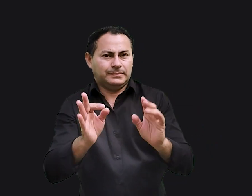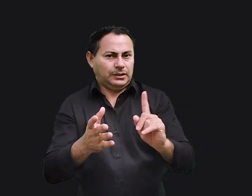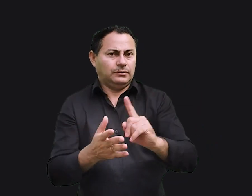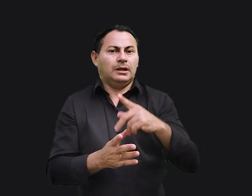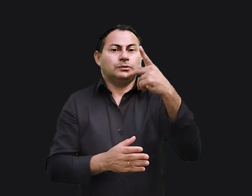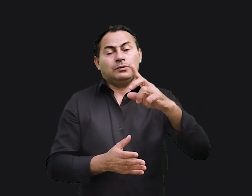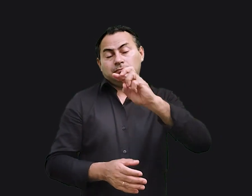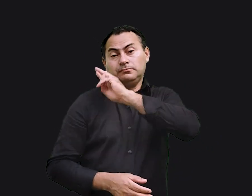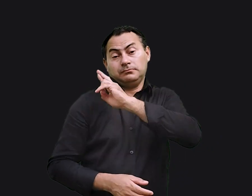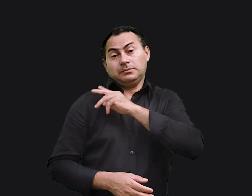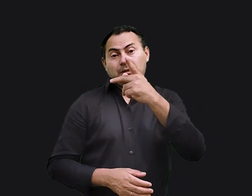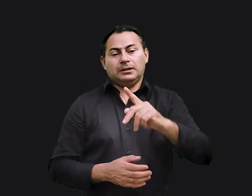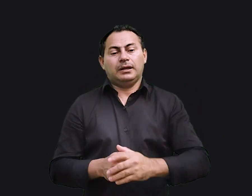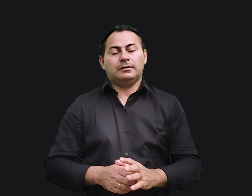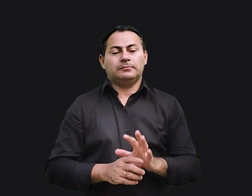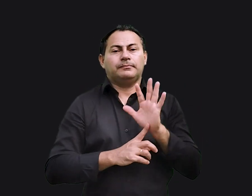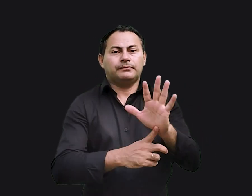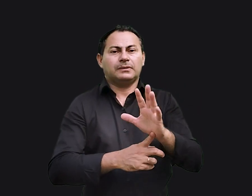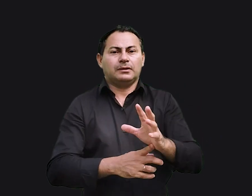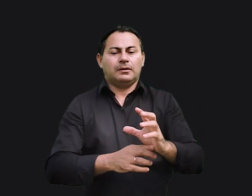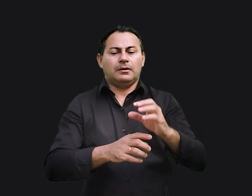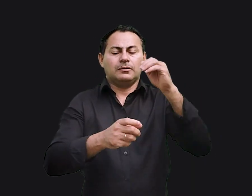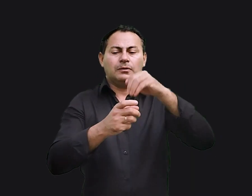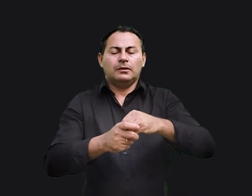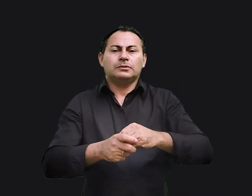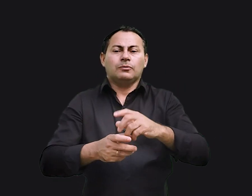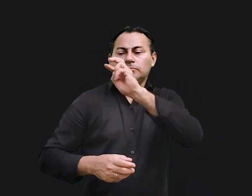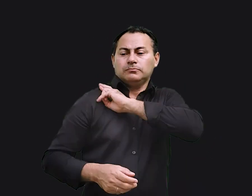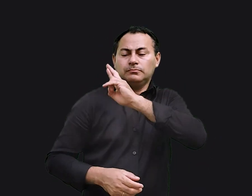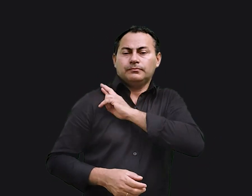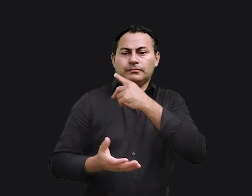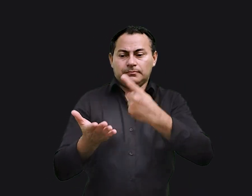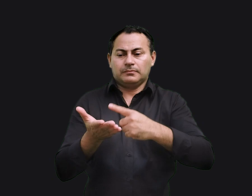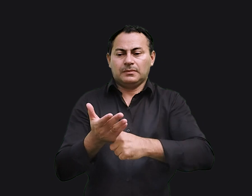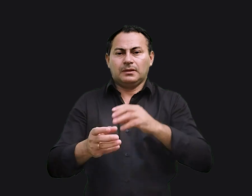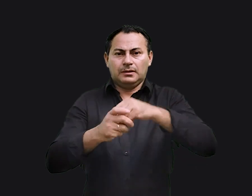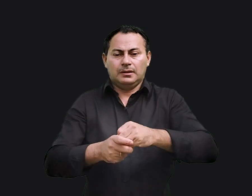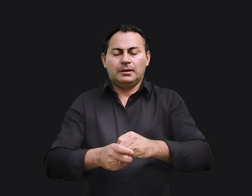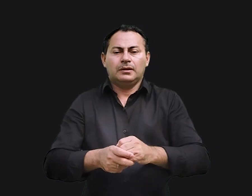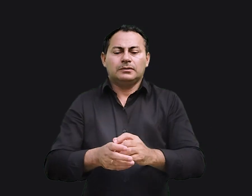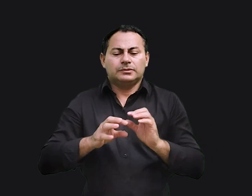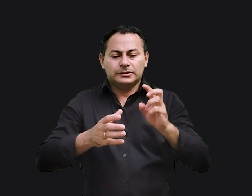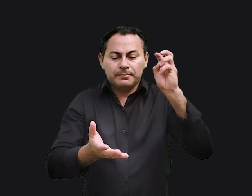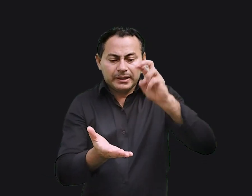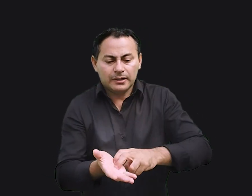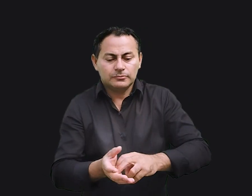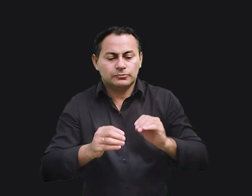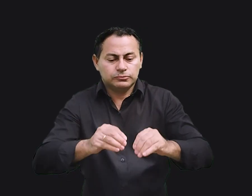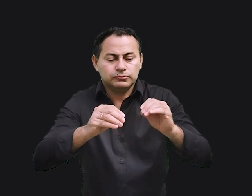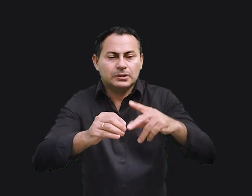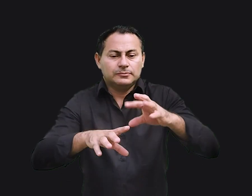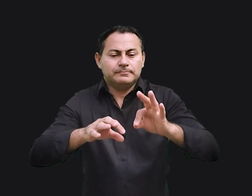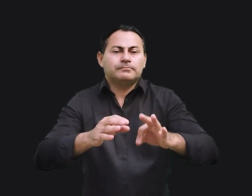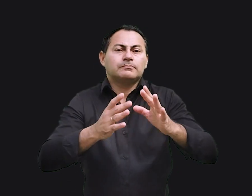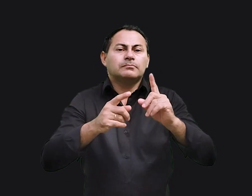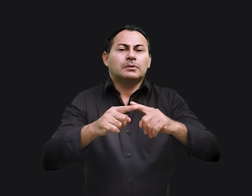A sua parte é atirar o seu pão sobre as águas e plantar de manhã sua semente, pois você não sabe